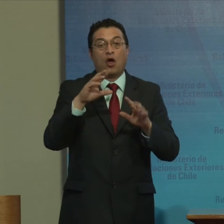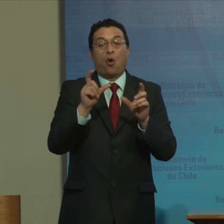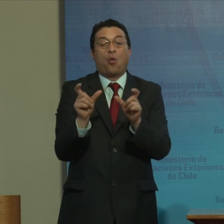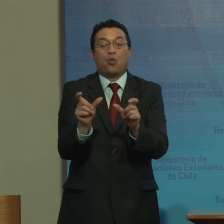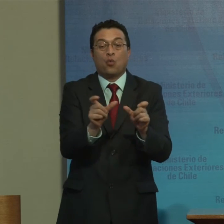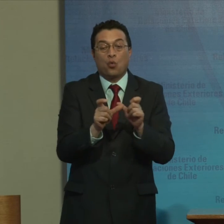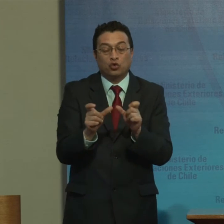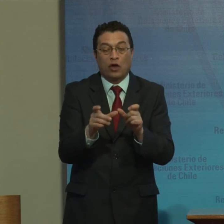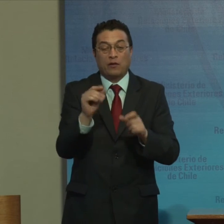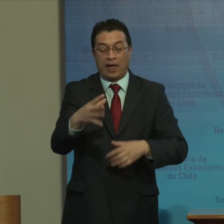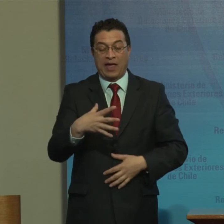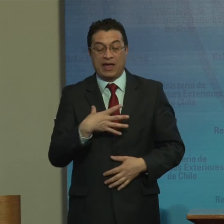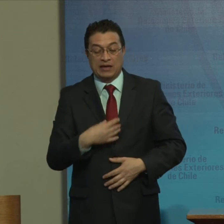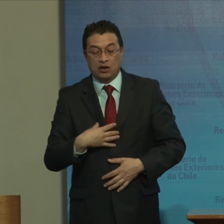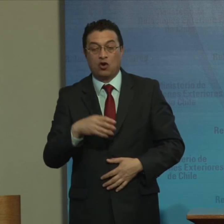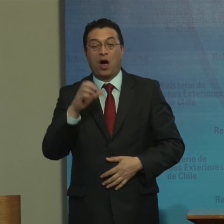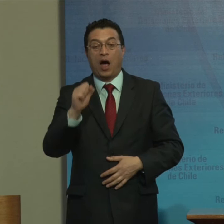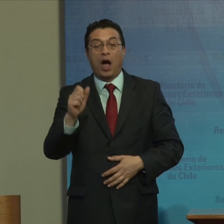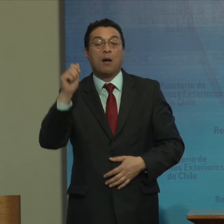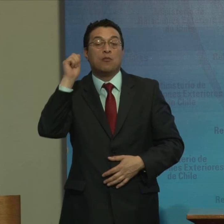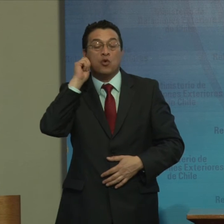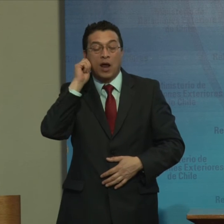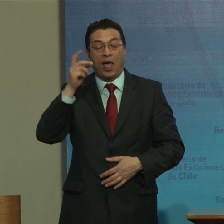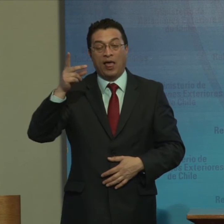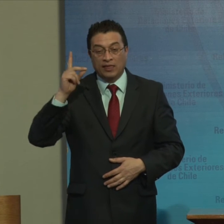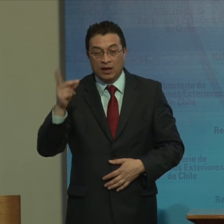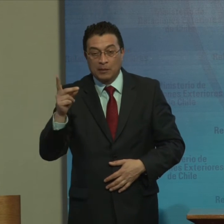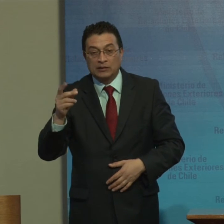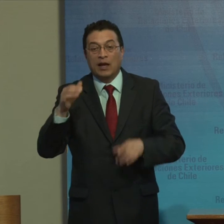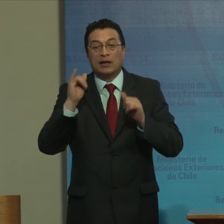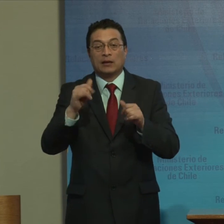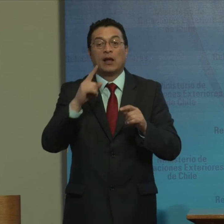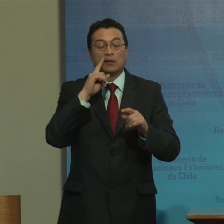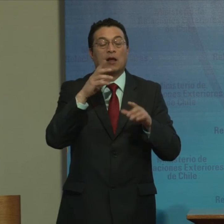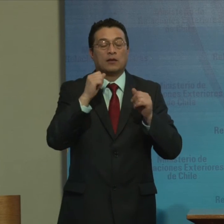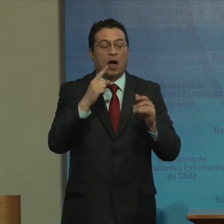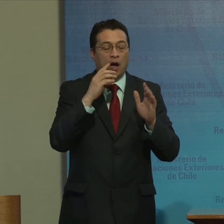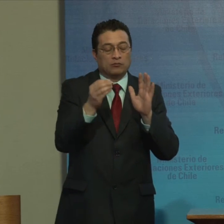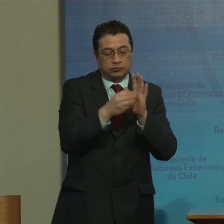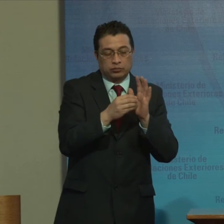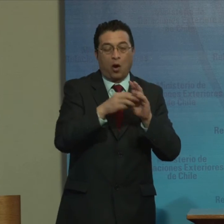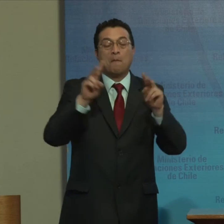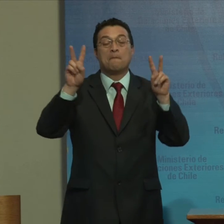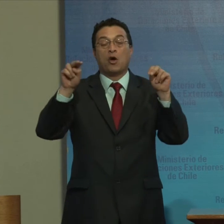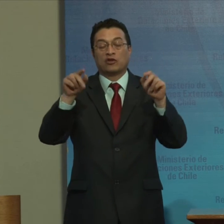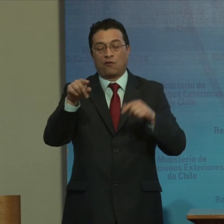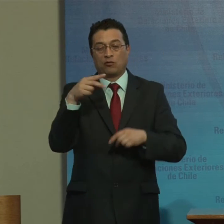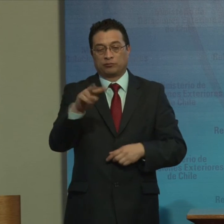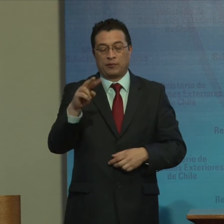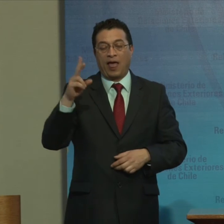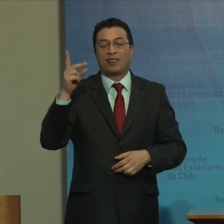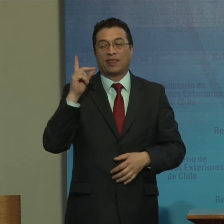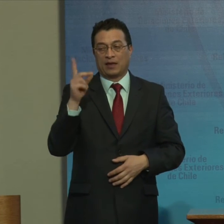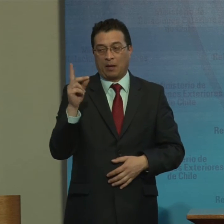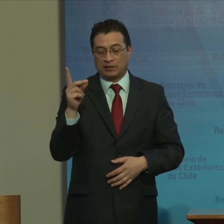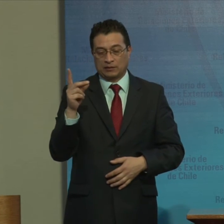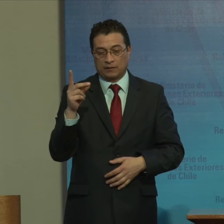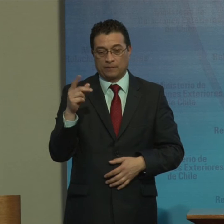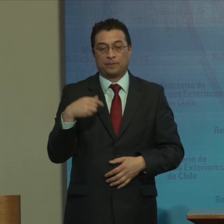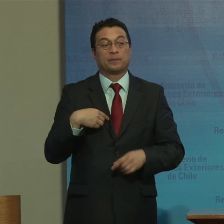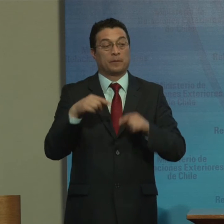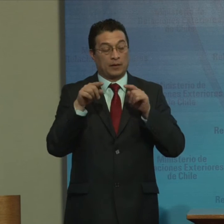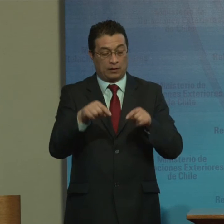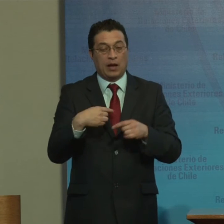custodia De los hijos A las mujeres Con discapacidad A quienes se les ha privado Por motivo De su discapacidad Se